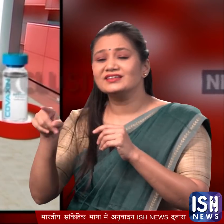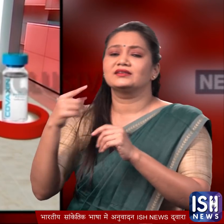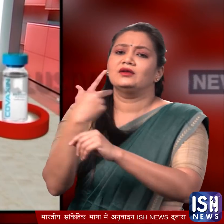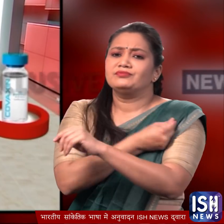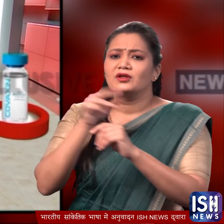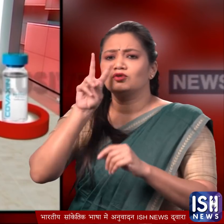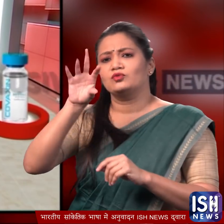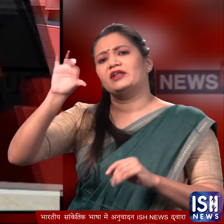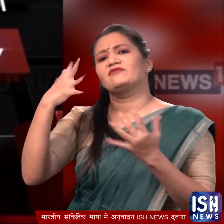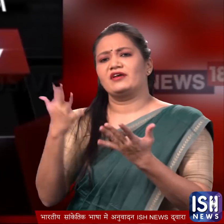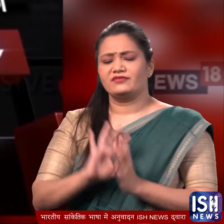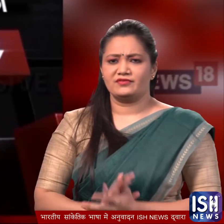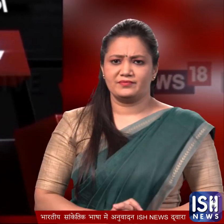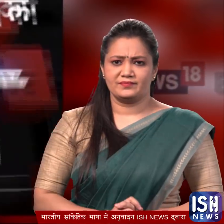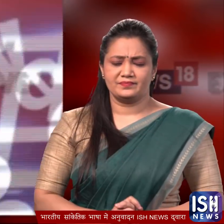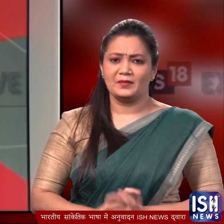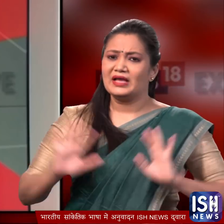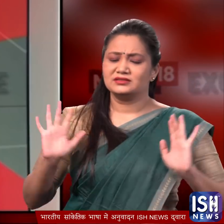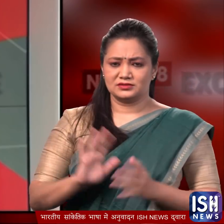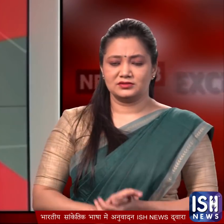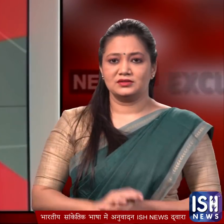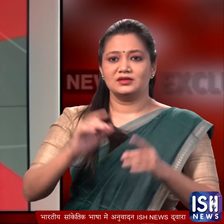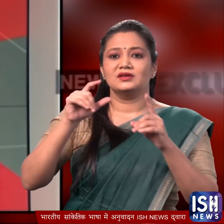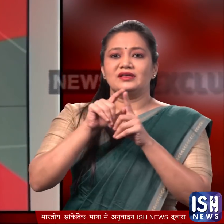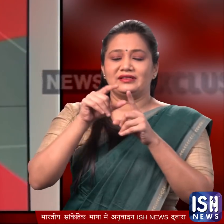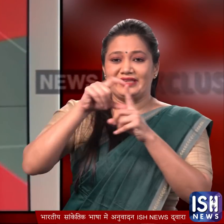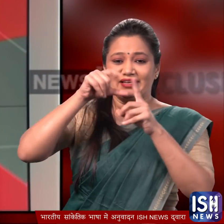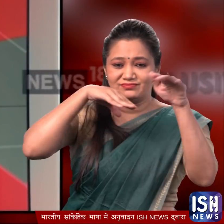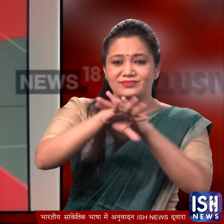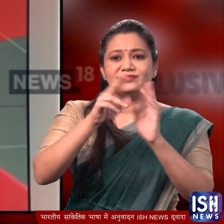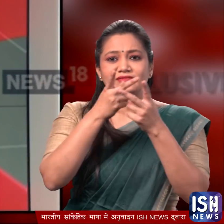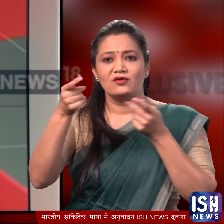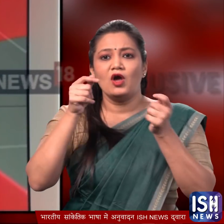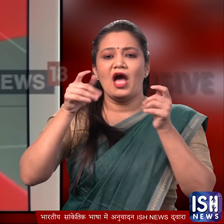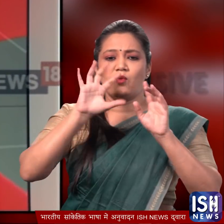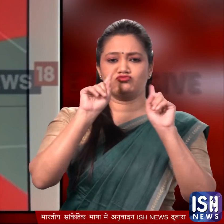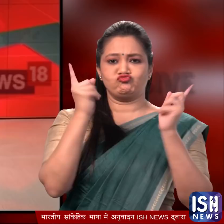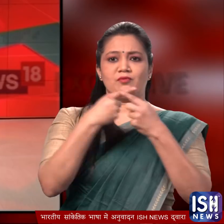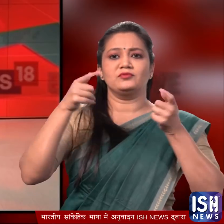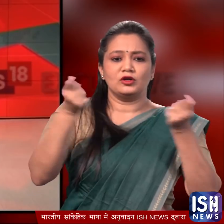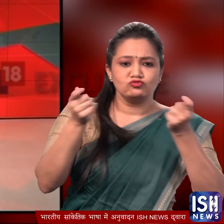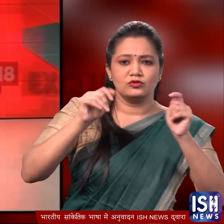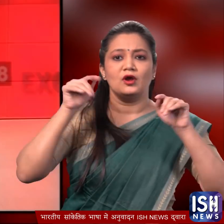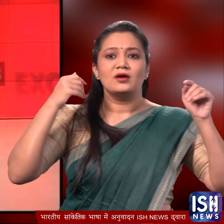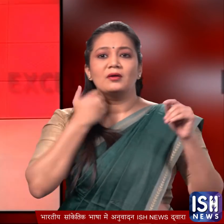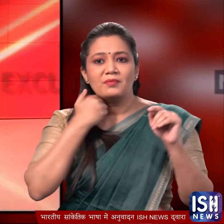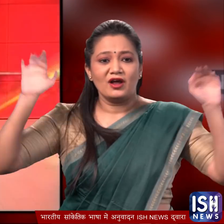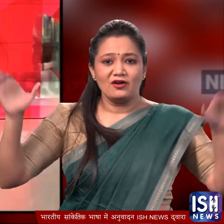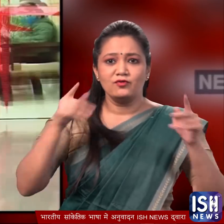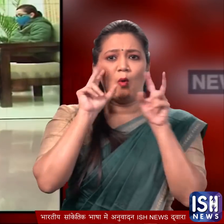295 रुपे की दिल्ली में बने केंद्रिय पशुपालन मंत्राले के कंट्रोल रूम के जरीए देश भर में बर्ड फ्लू के